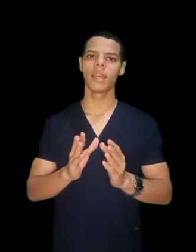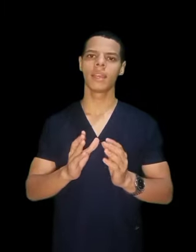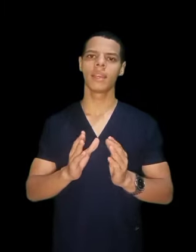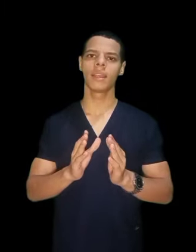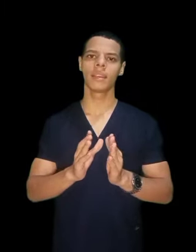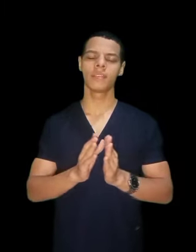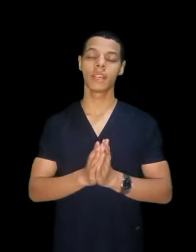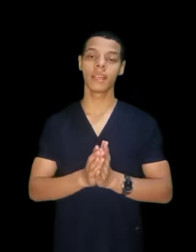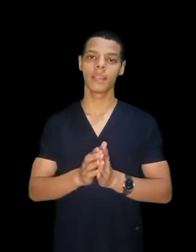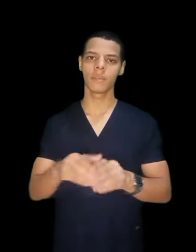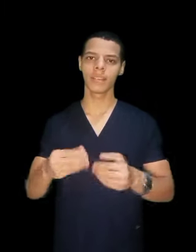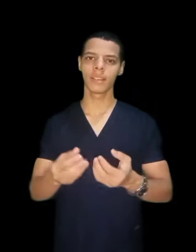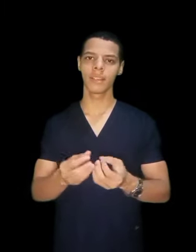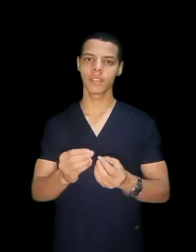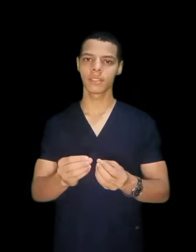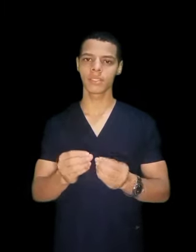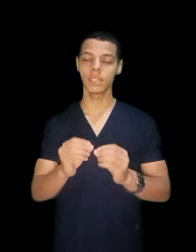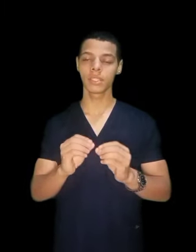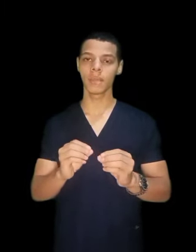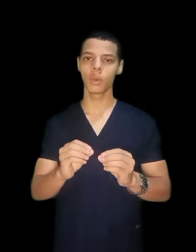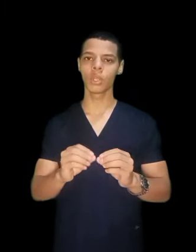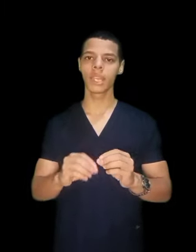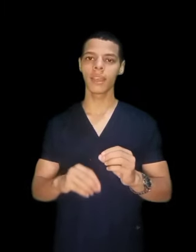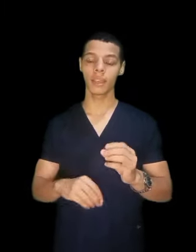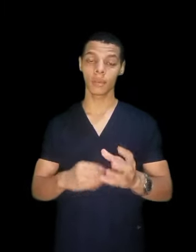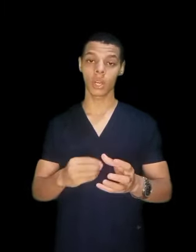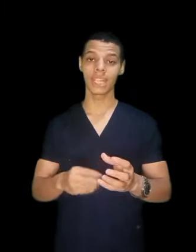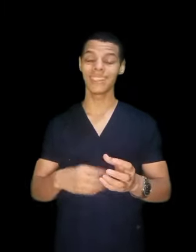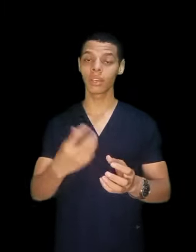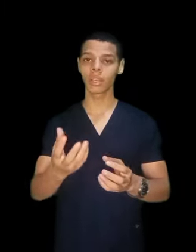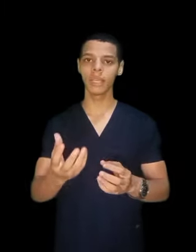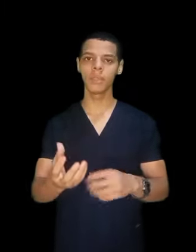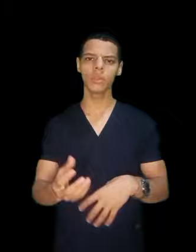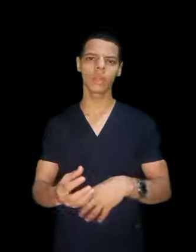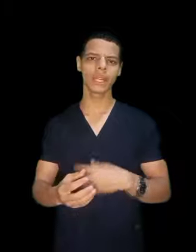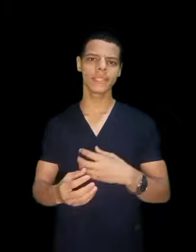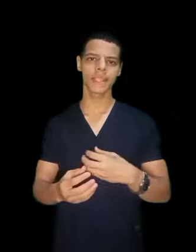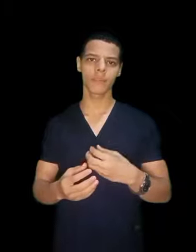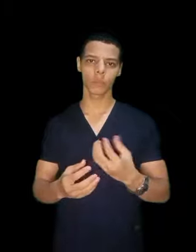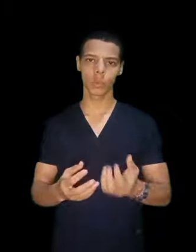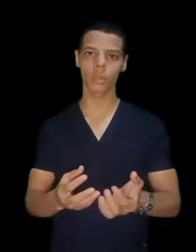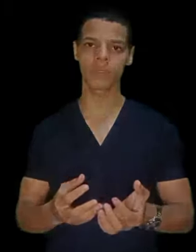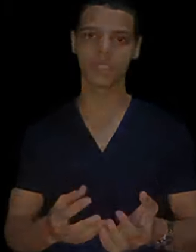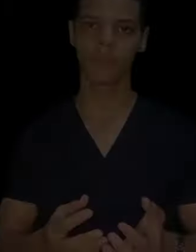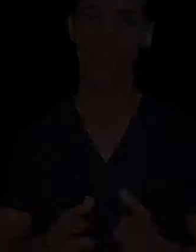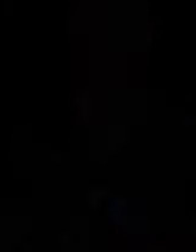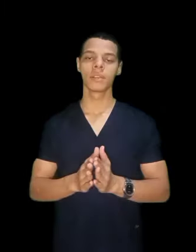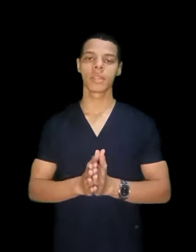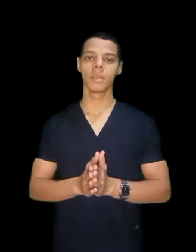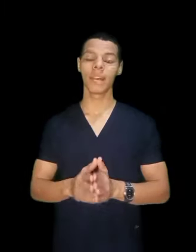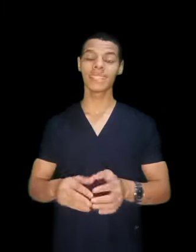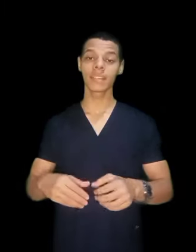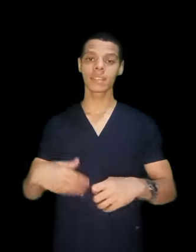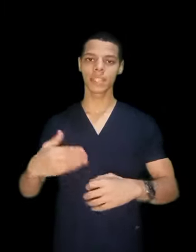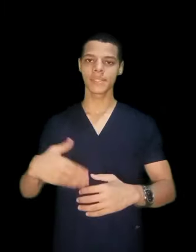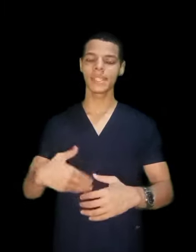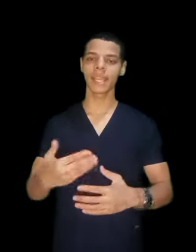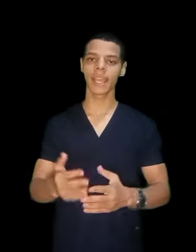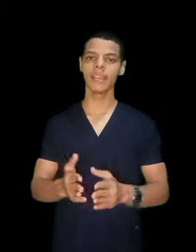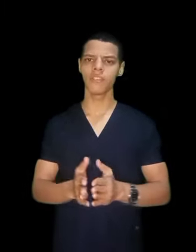فالمعهد الفني الصحي زي ما قلنا عبارة عن إقليمي وليس غرافي طيب عندك تنسيق داخلي